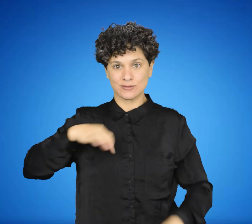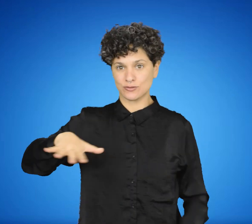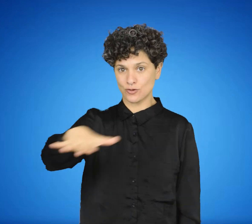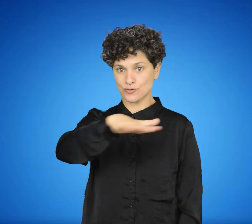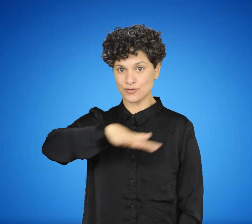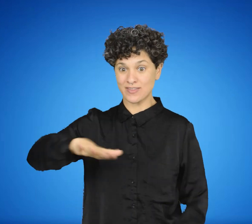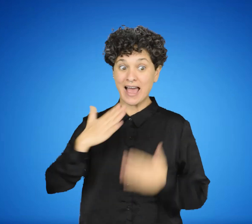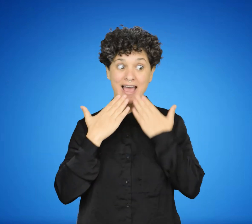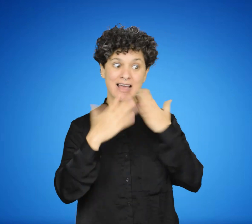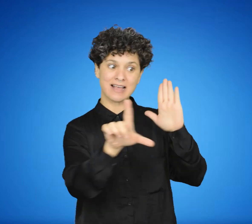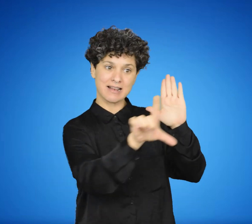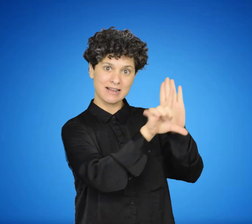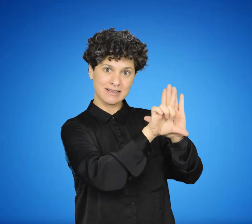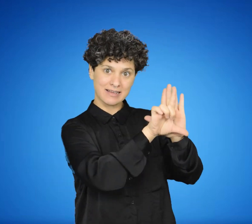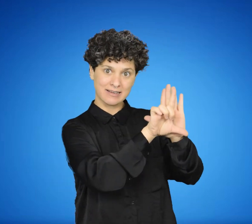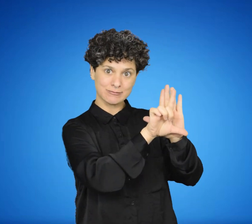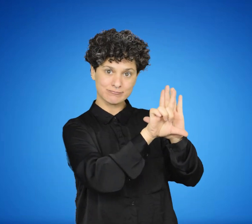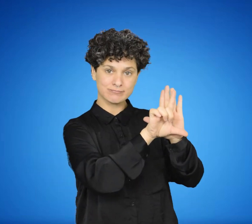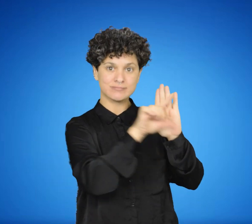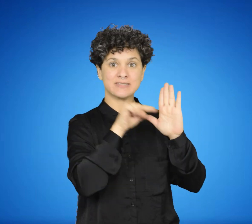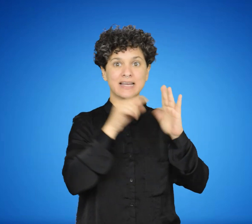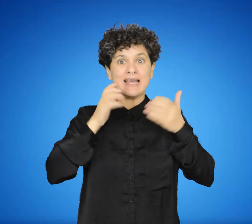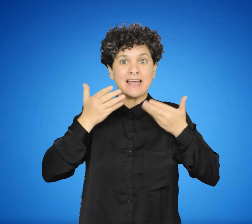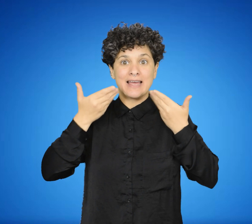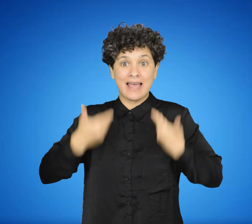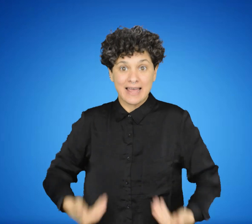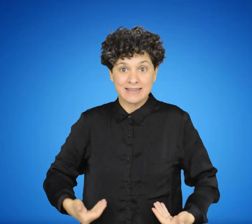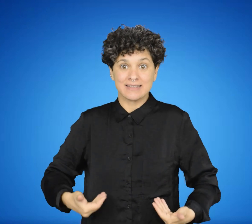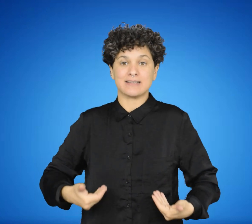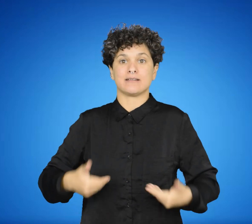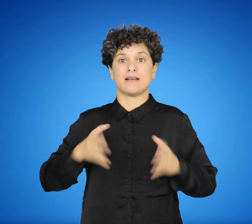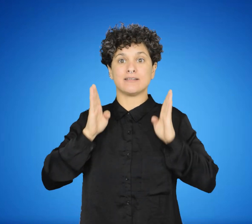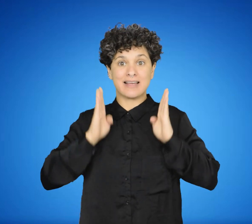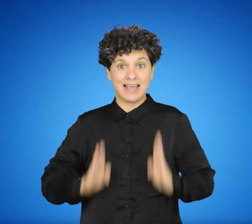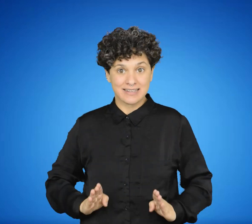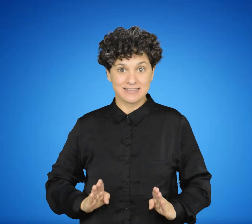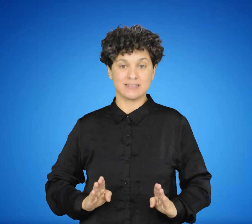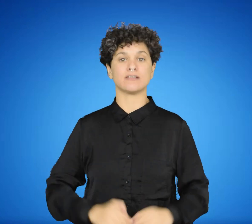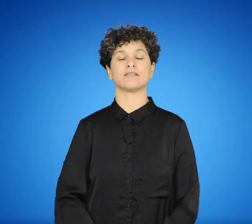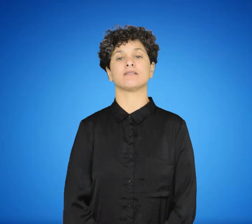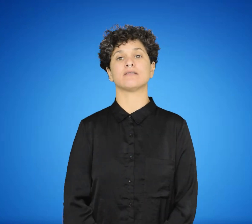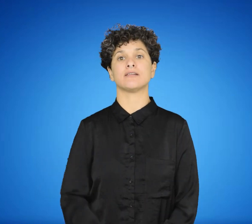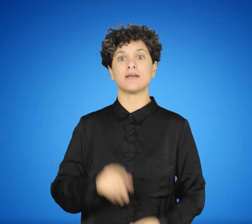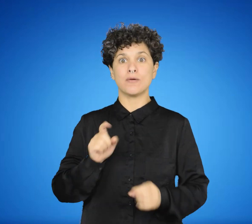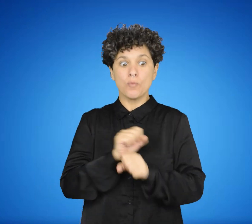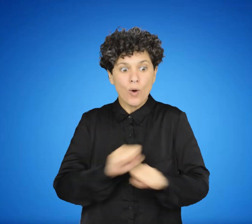ya que, a través de la conciencia de la ley, la ética y la moral los individuos serían más controlables